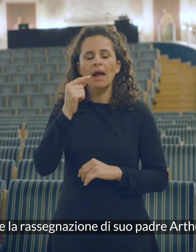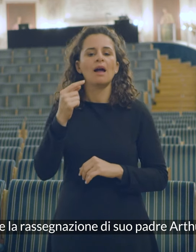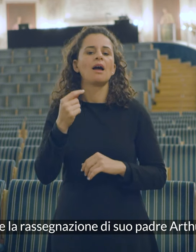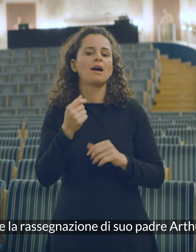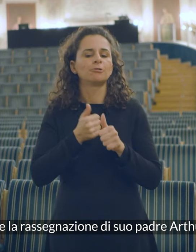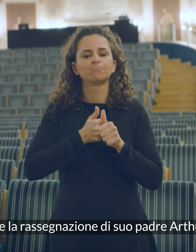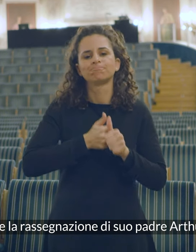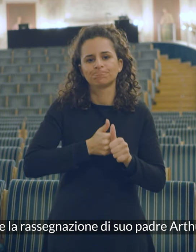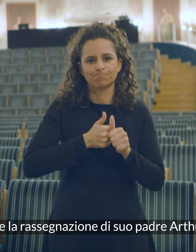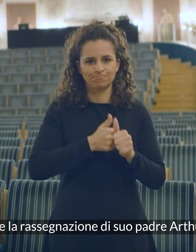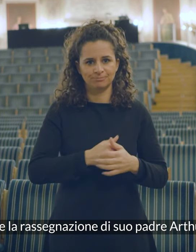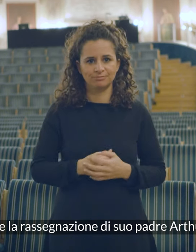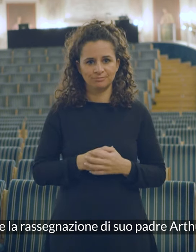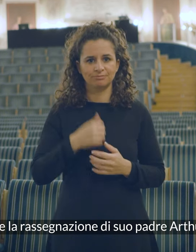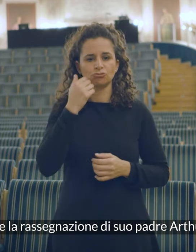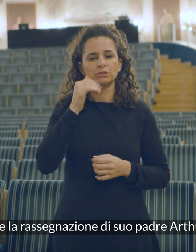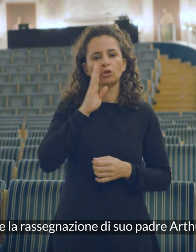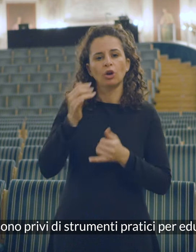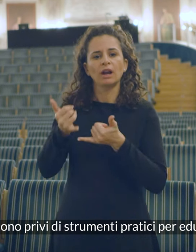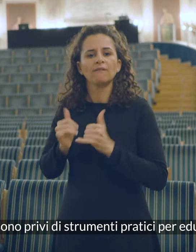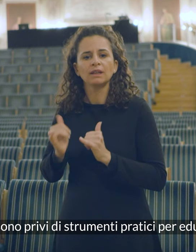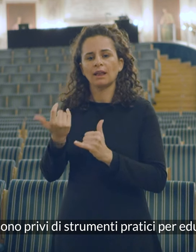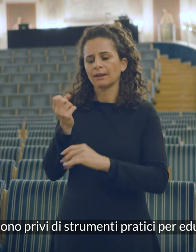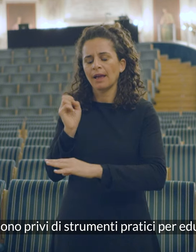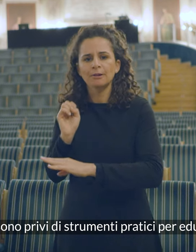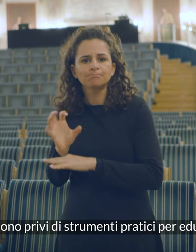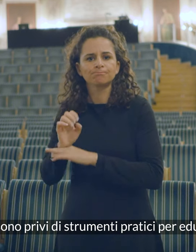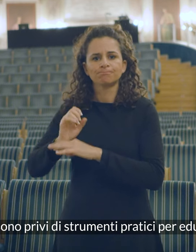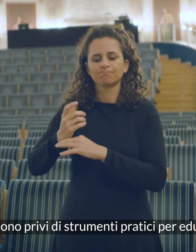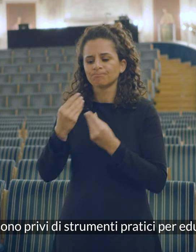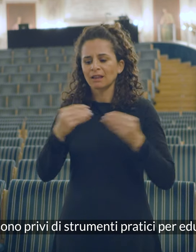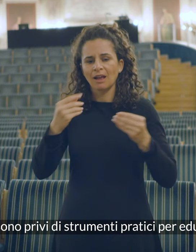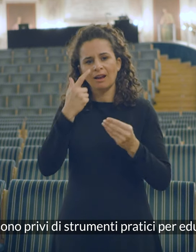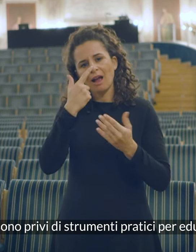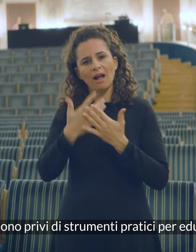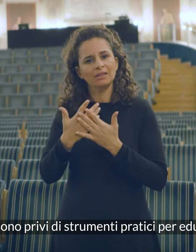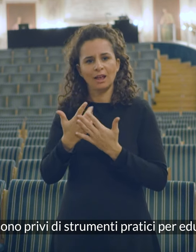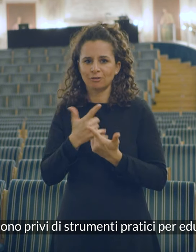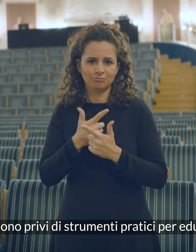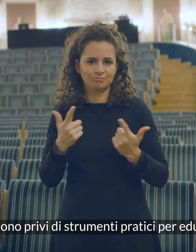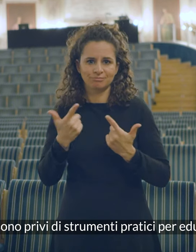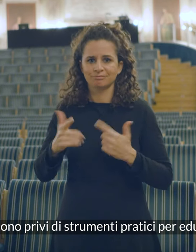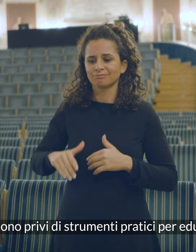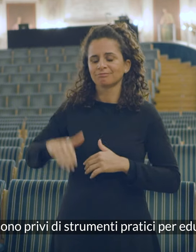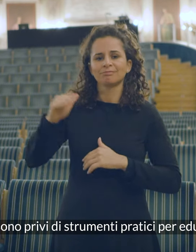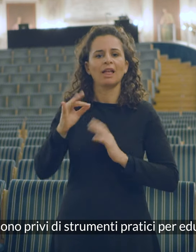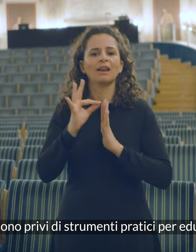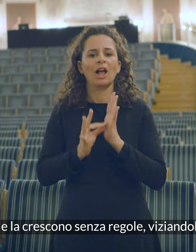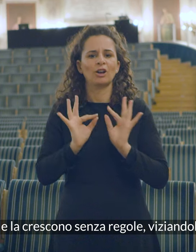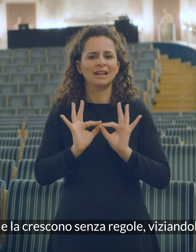rassegnazione di suo padre Arthur. I genitori sono privi di strumenti pratici per educare la figlia e